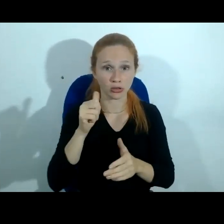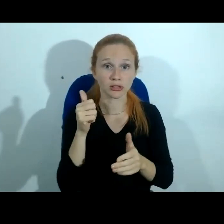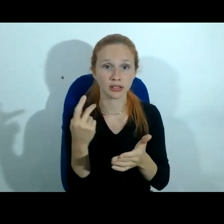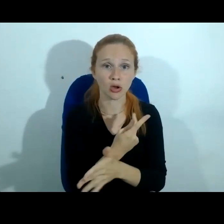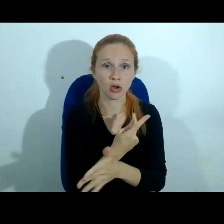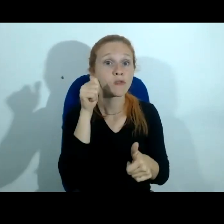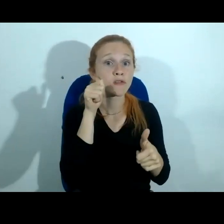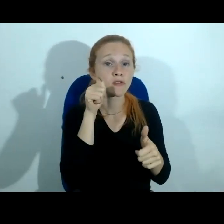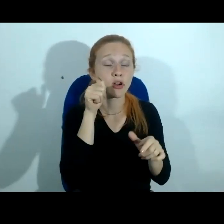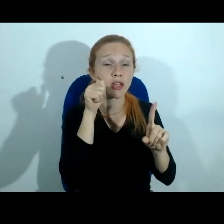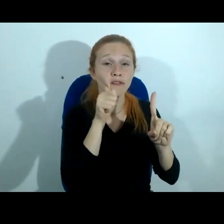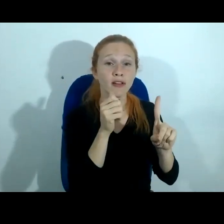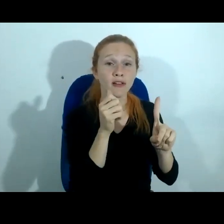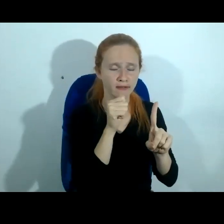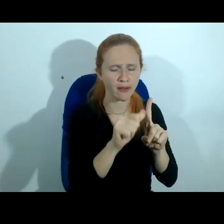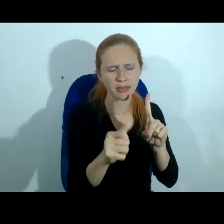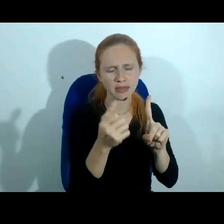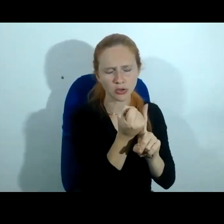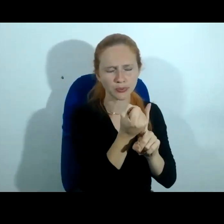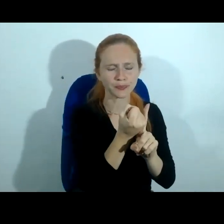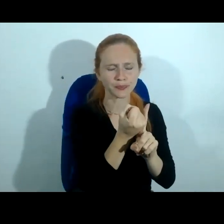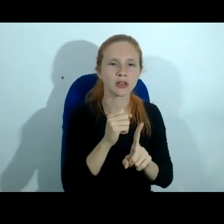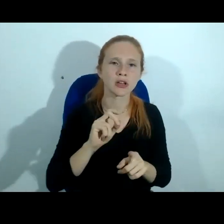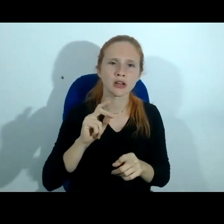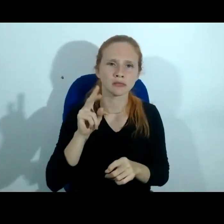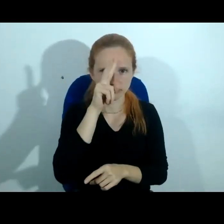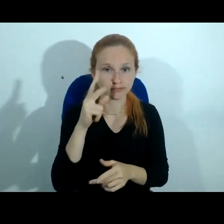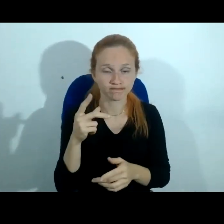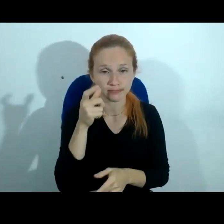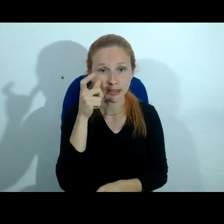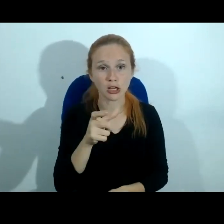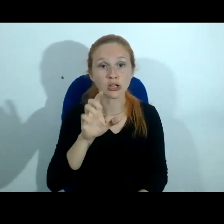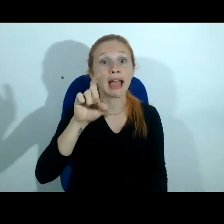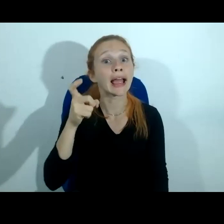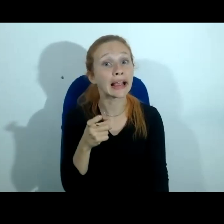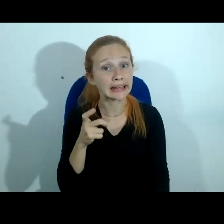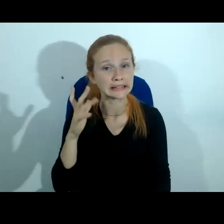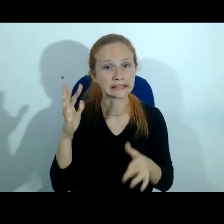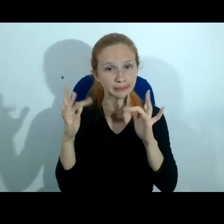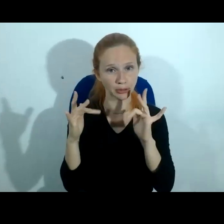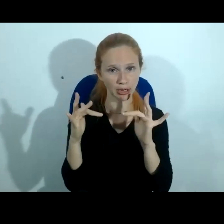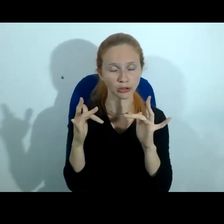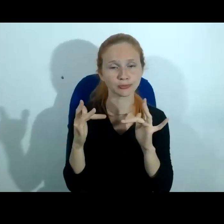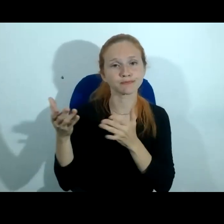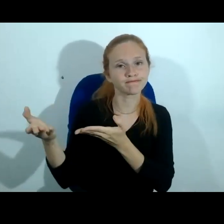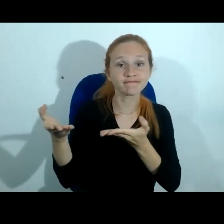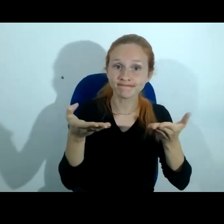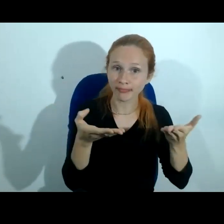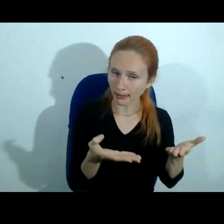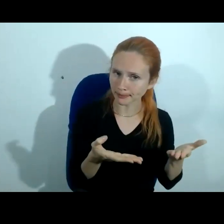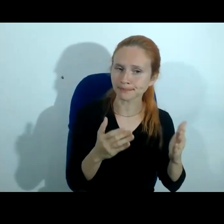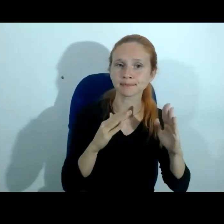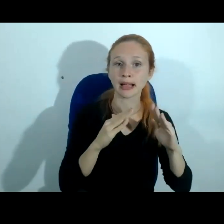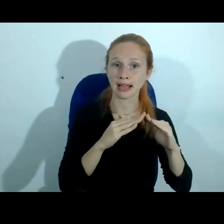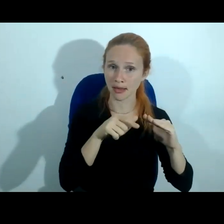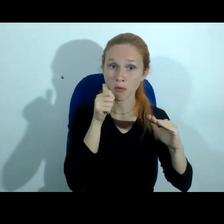o caso foi muito interessante o ex-namorado ele foi convidado para a casa dessa mulher vítima